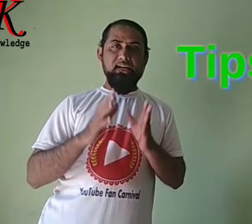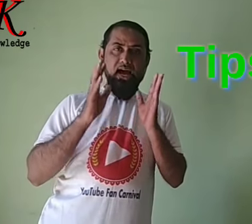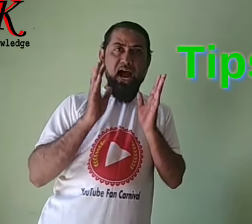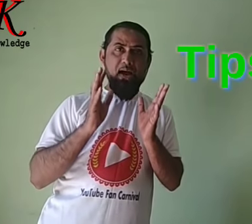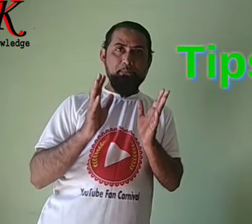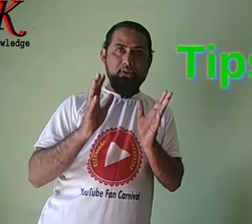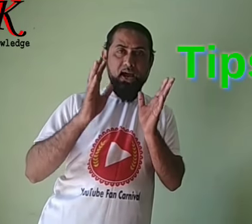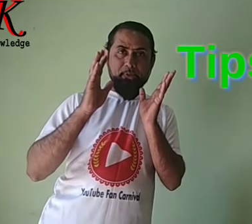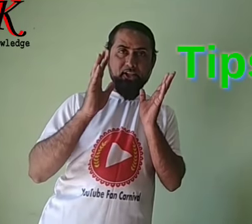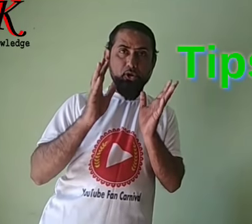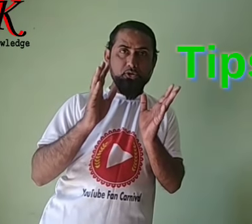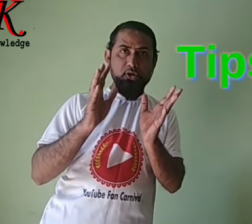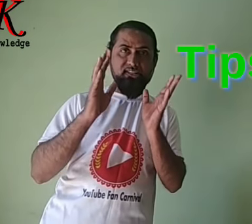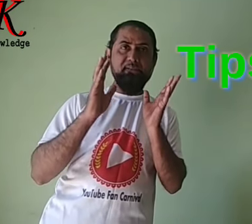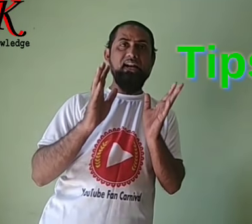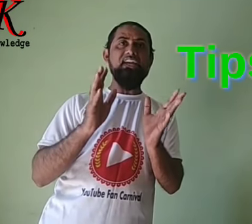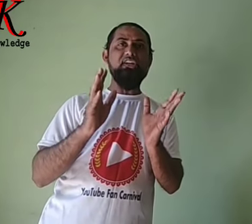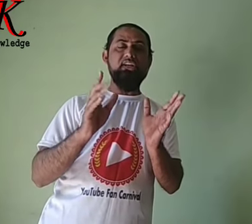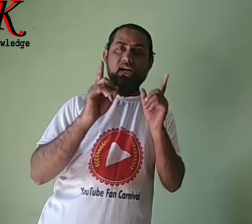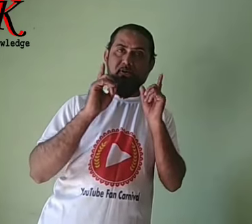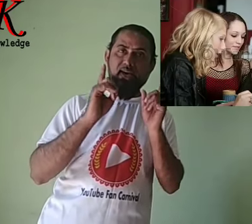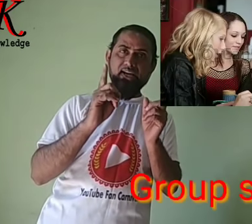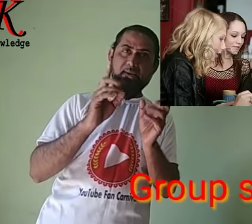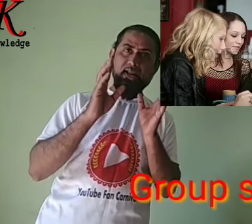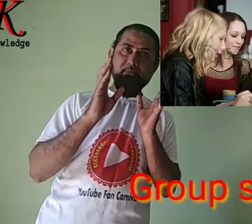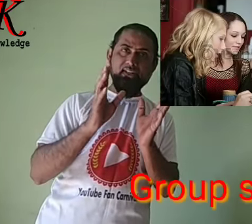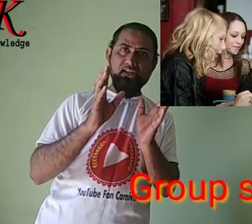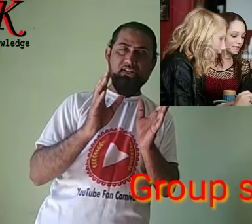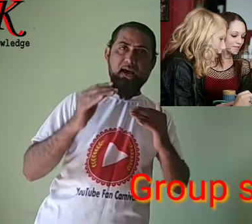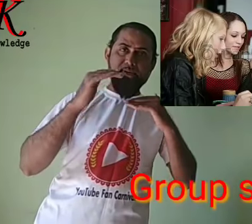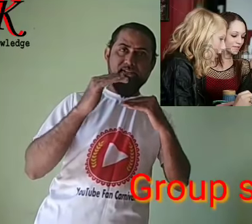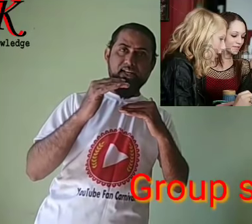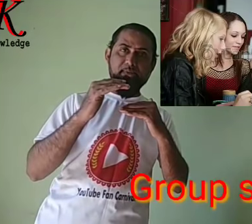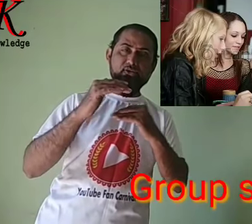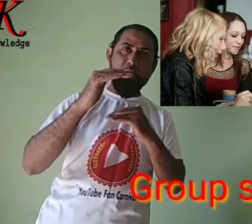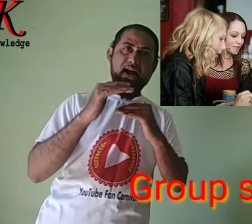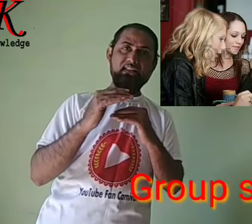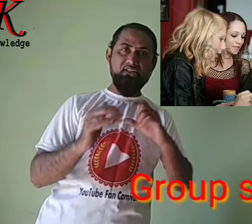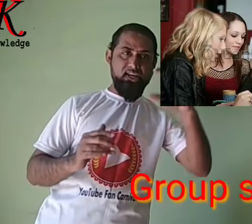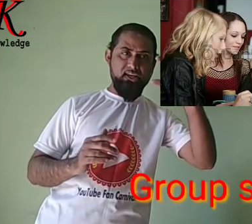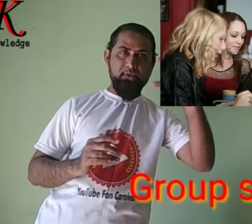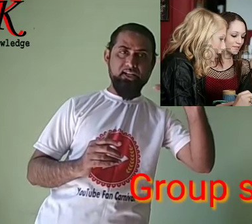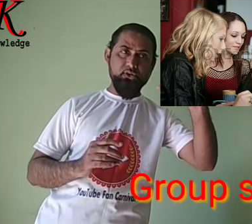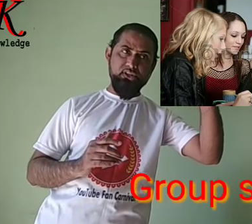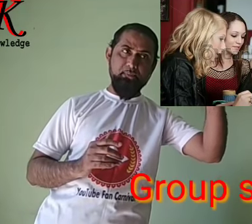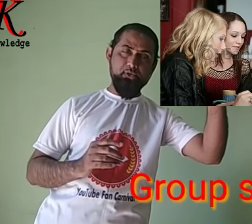आप अपने दोस्तों के साथ पढ़ाई कीजिए कभी भी अकेले पढ़ाई मत कीजिए अपने syllabus को बाच दीजिए कि मेरा दोस्त ये portion